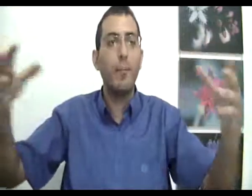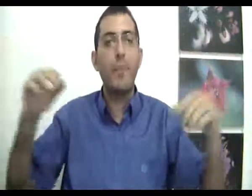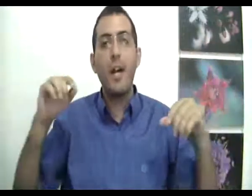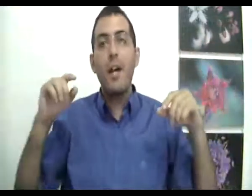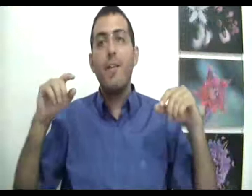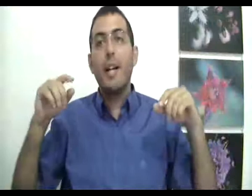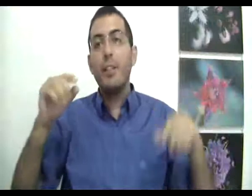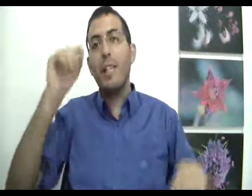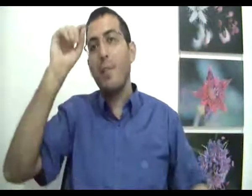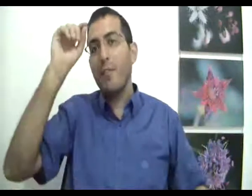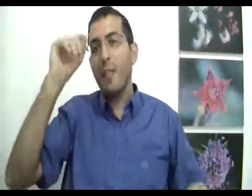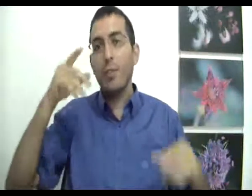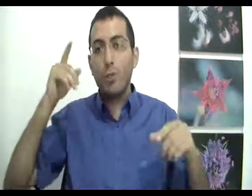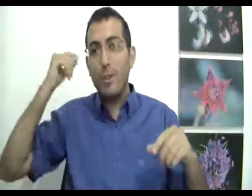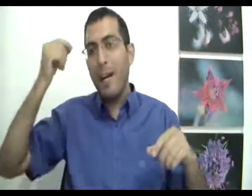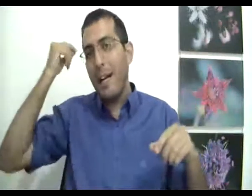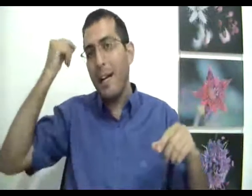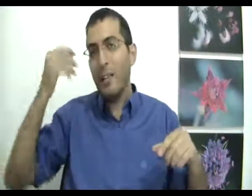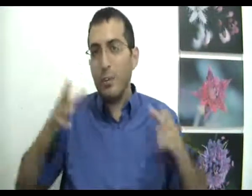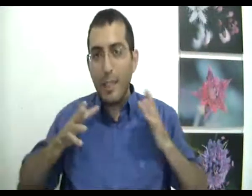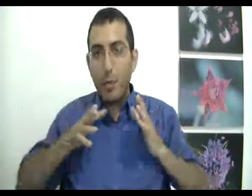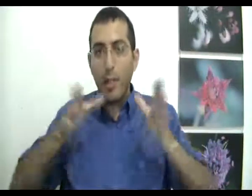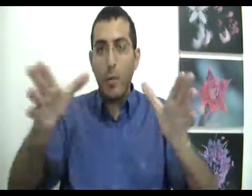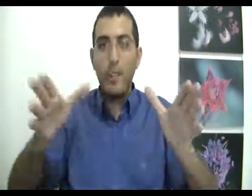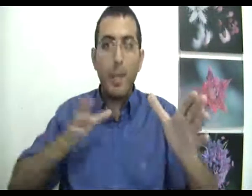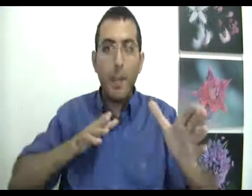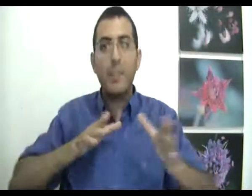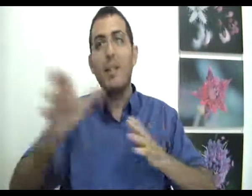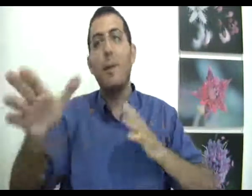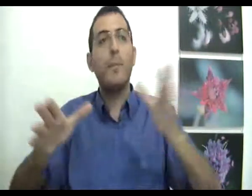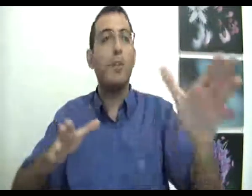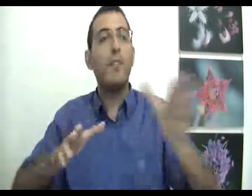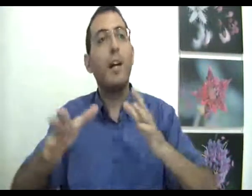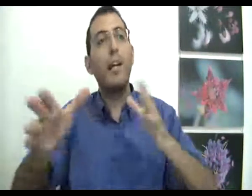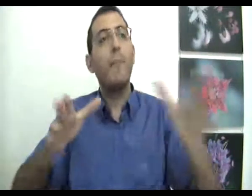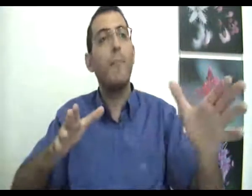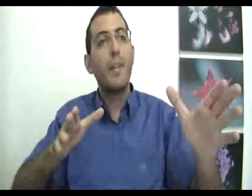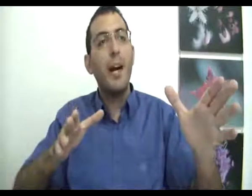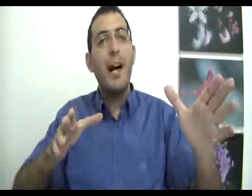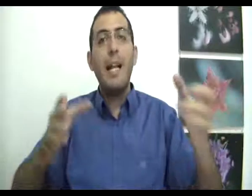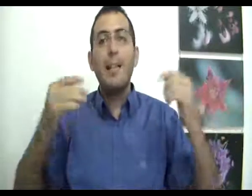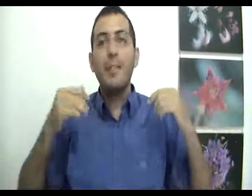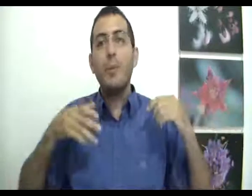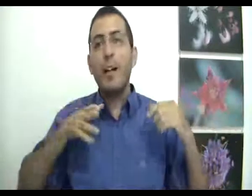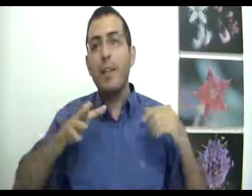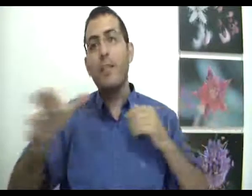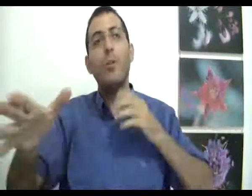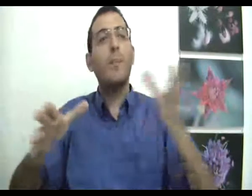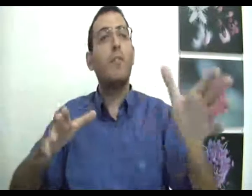וכאשר אדם יבין את אותו סיבה האחת שעושה את כל האירועים שמנה מתפצלים מאירועים טובים והרעים על ידי זה הוא יחווה את האירועים טובים